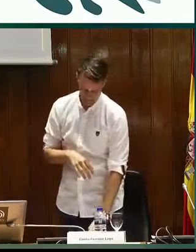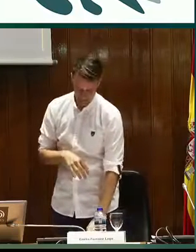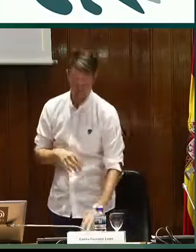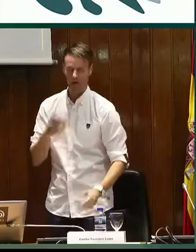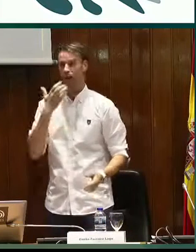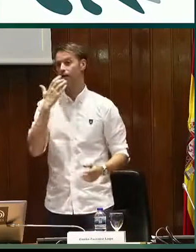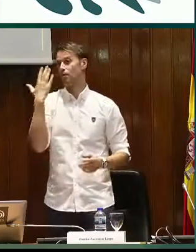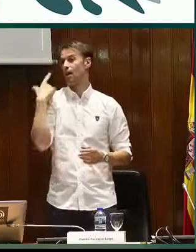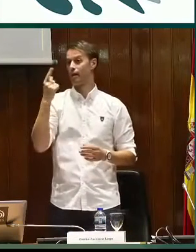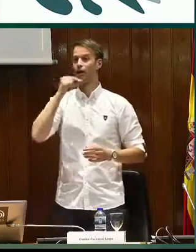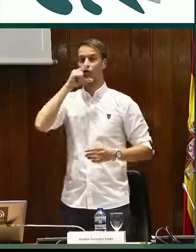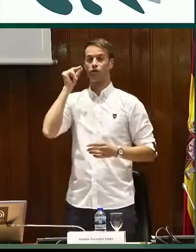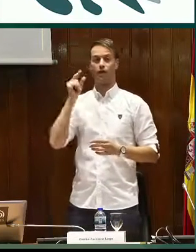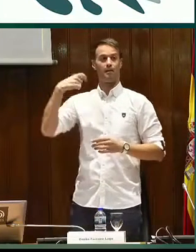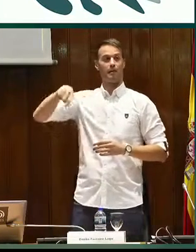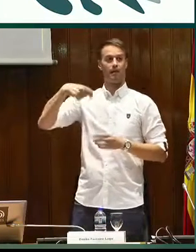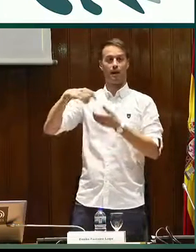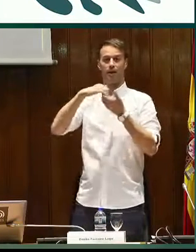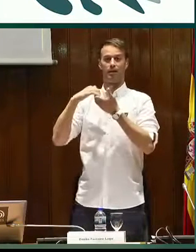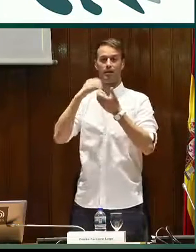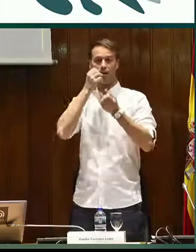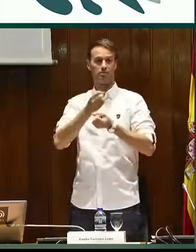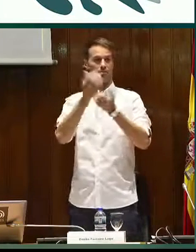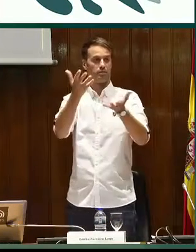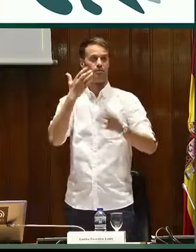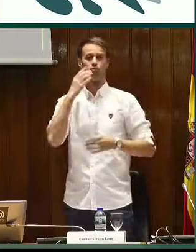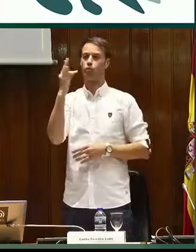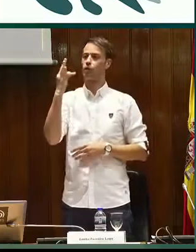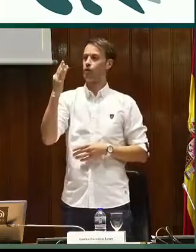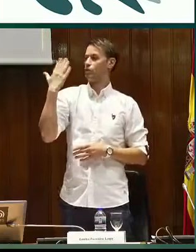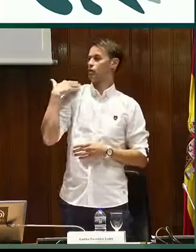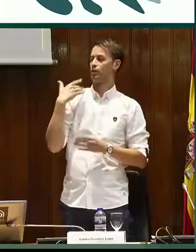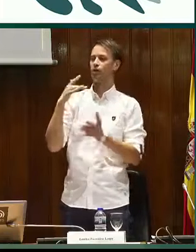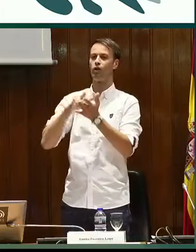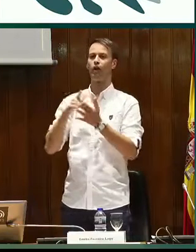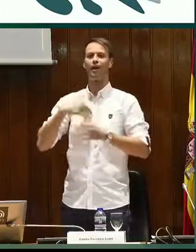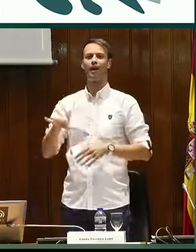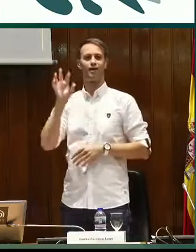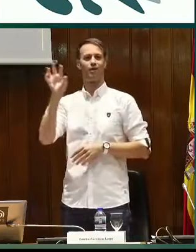hacer así con una asignatura optativa. Ayer, Concha, la presidenta de la Confederación,